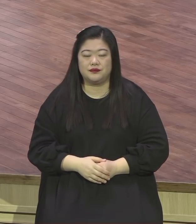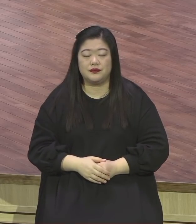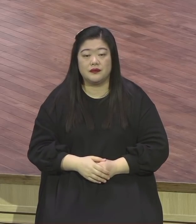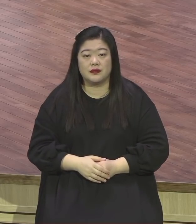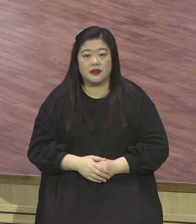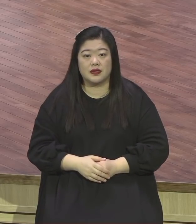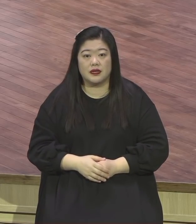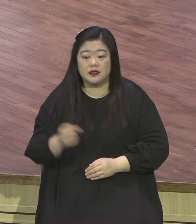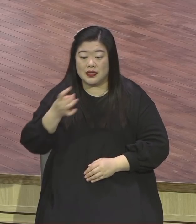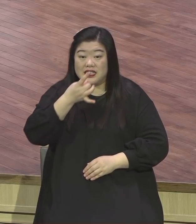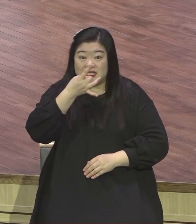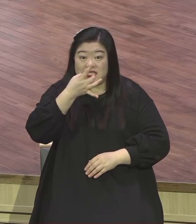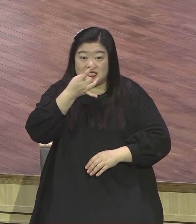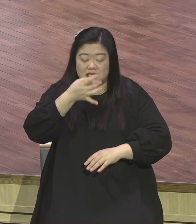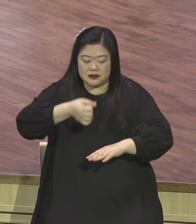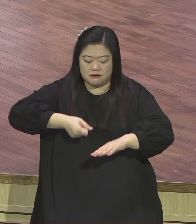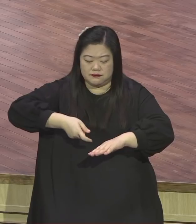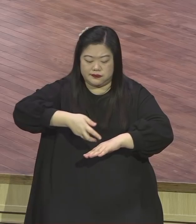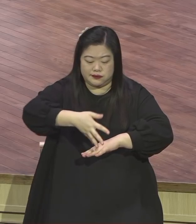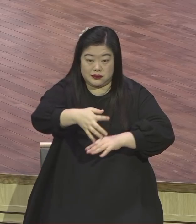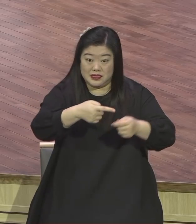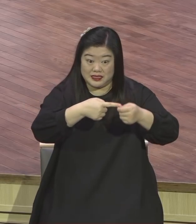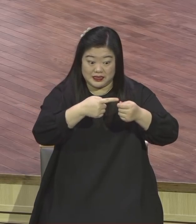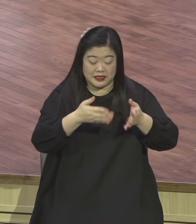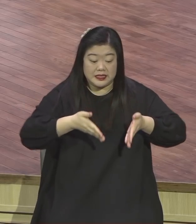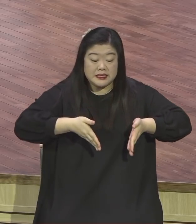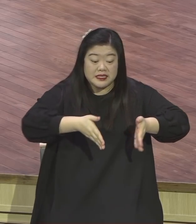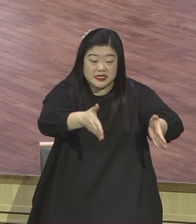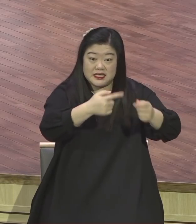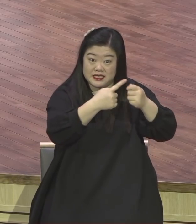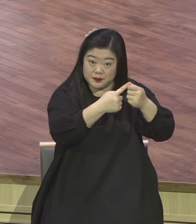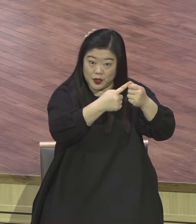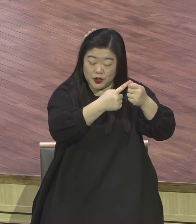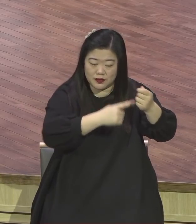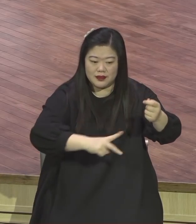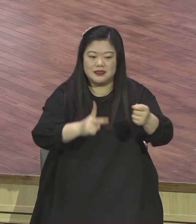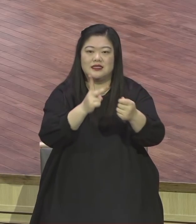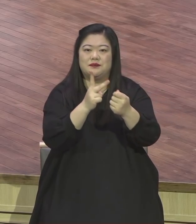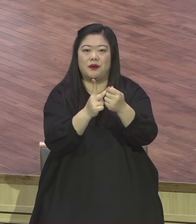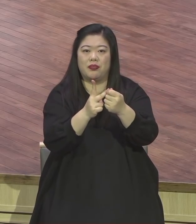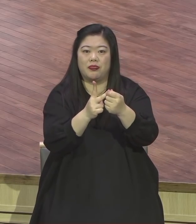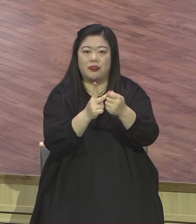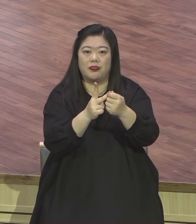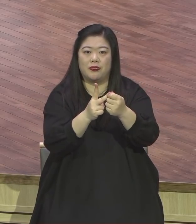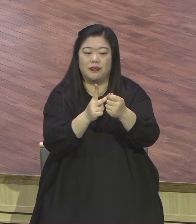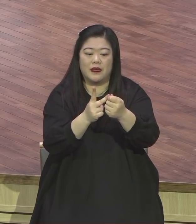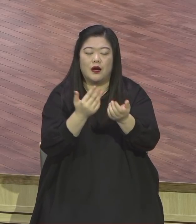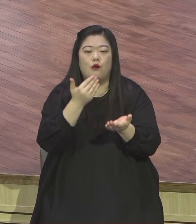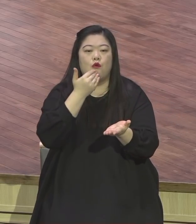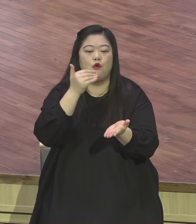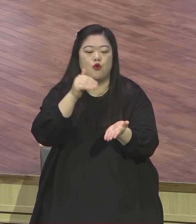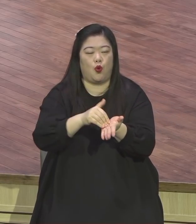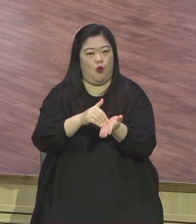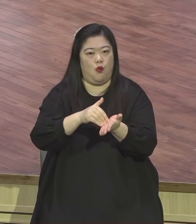돌밭과 같은 마음밭이다. 길가밭 말씀드리고 나서 예수님은 예수님의 돌밭을 또 말해요. 5절 6절입니다.